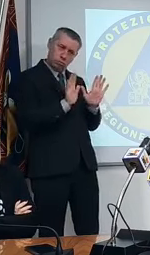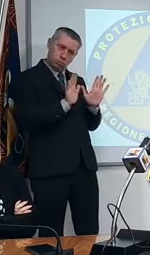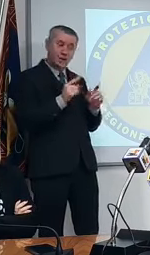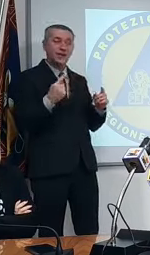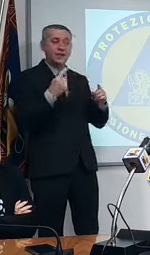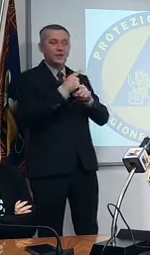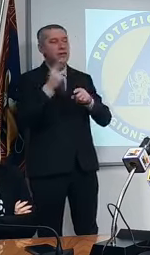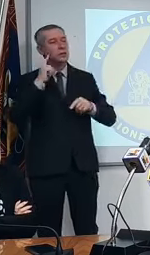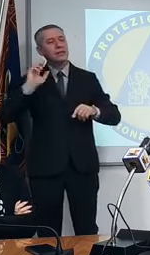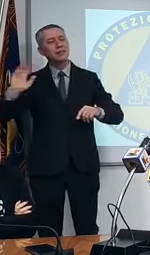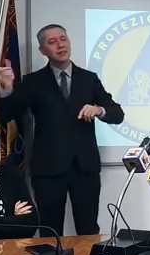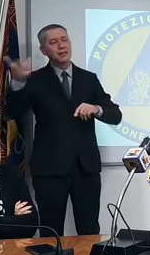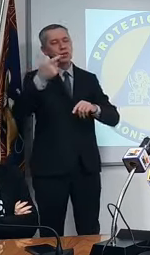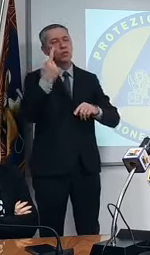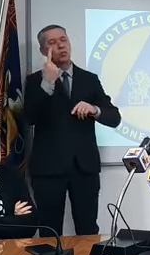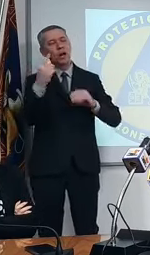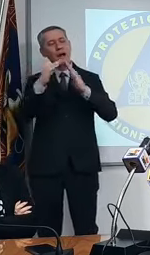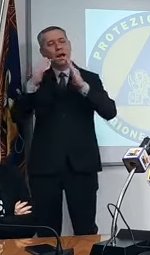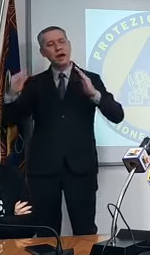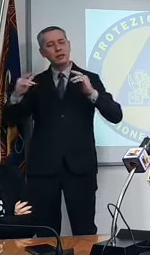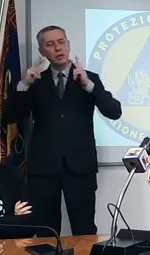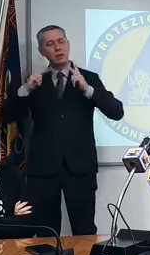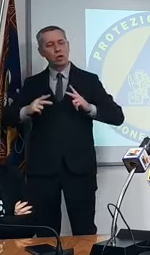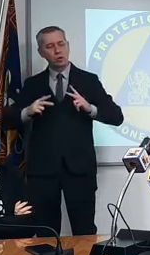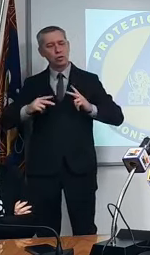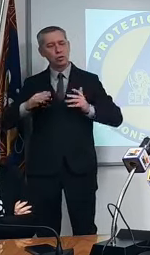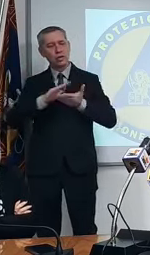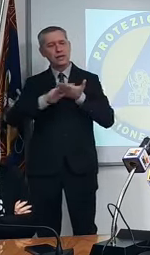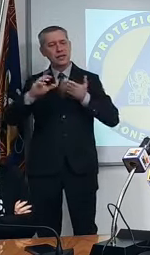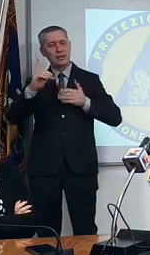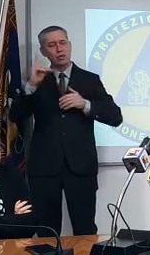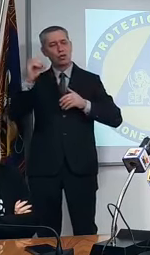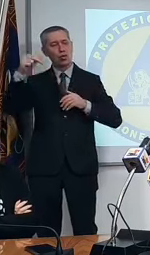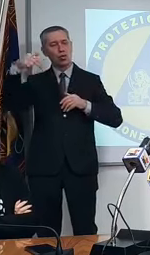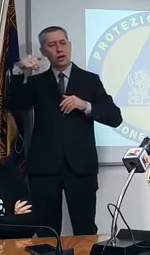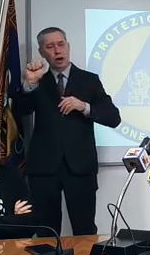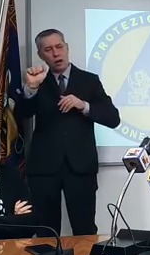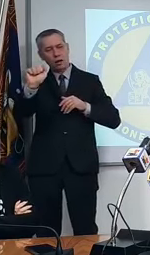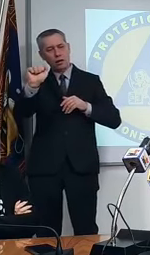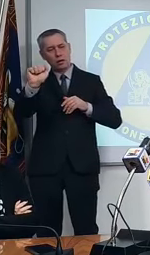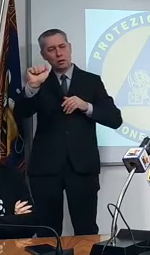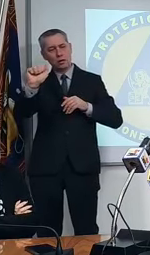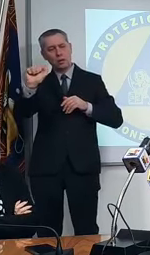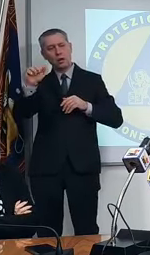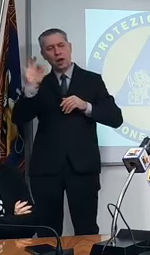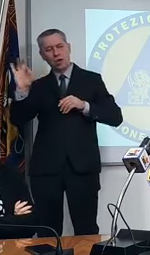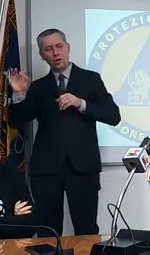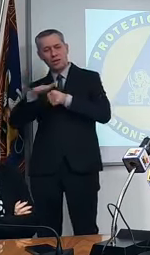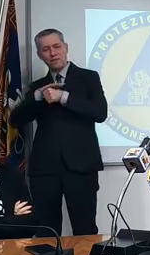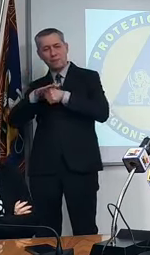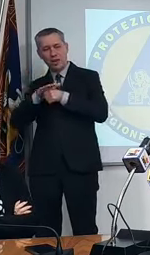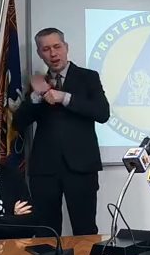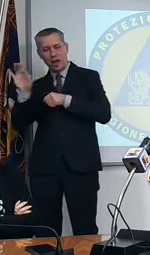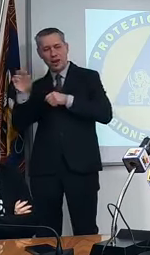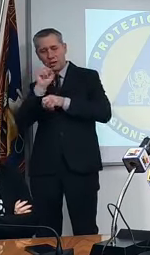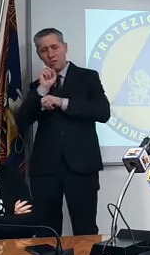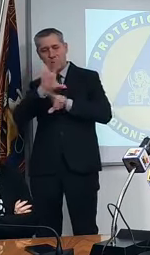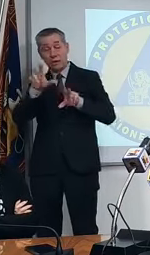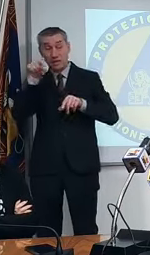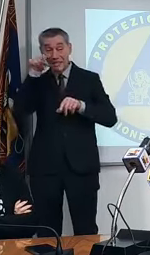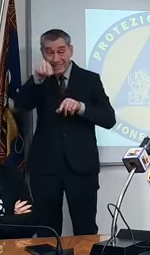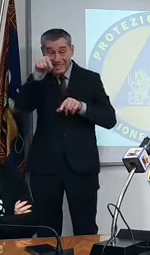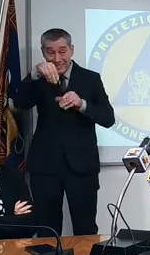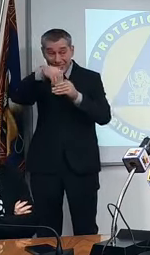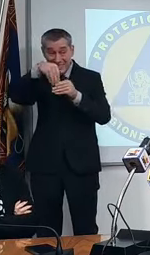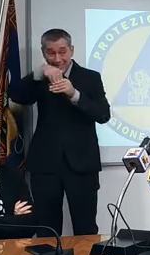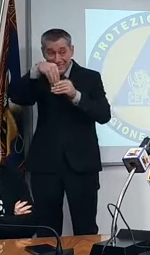focolaio in una casa di riposo di San Donà da parte di alcuni familiari poi potremo fornire gli estremi